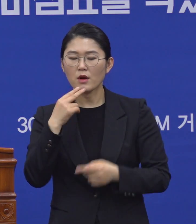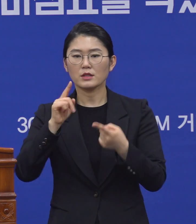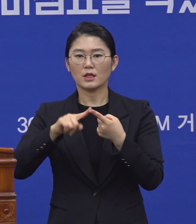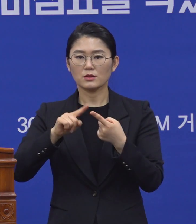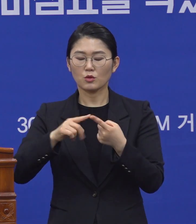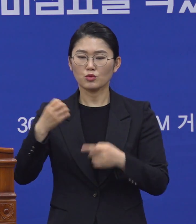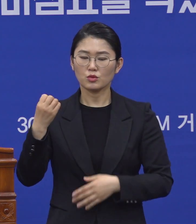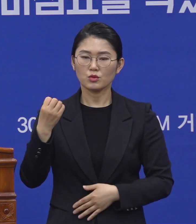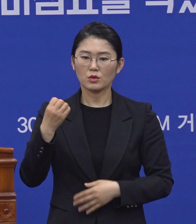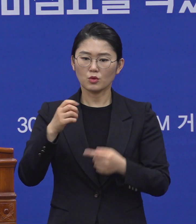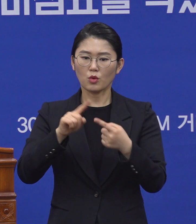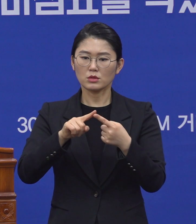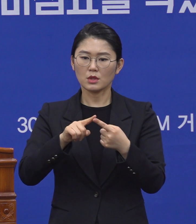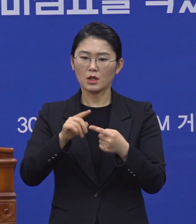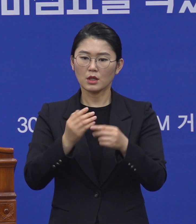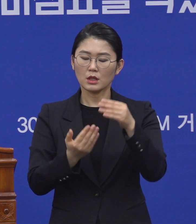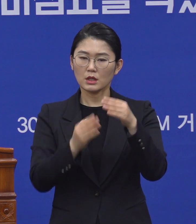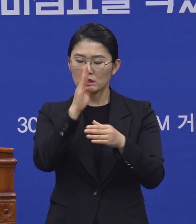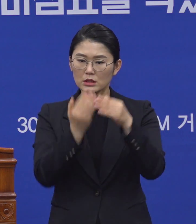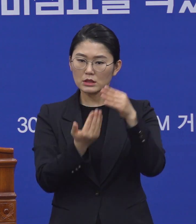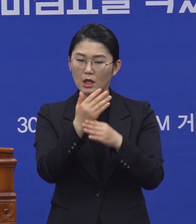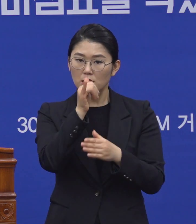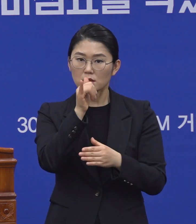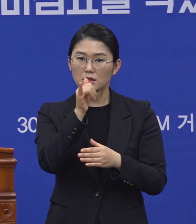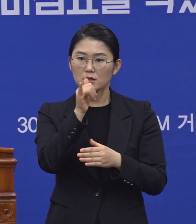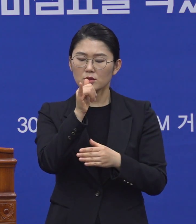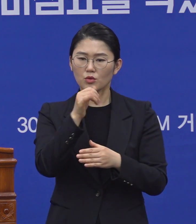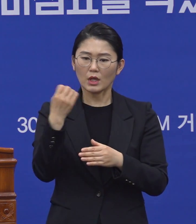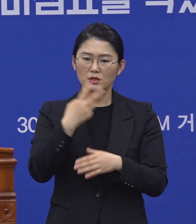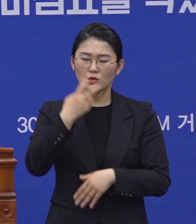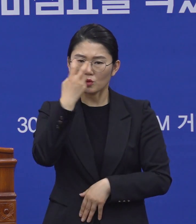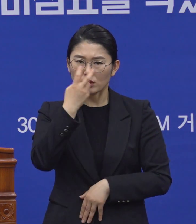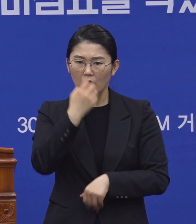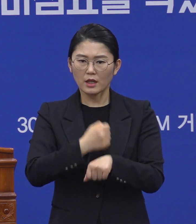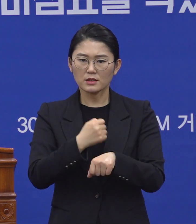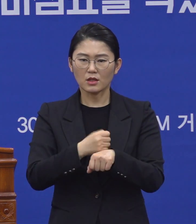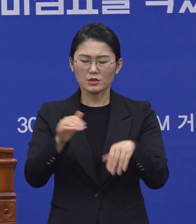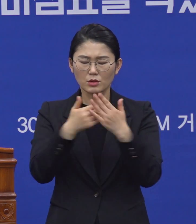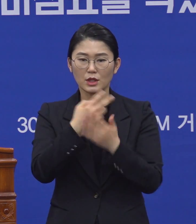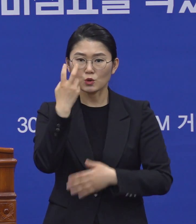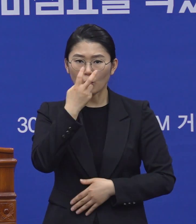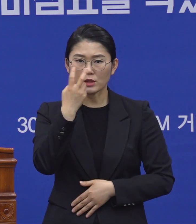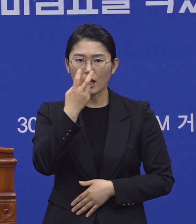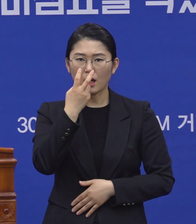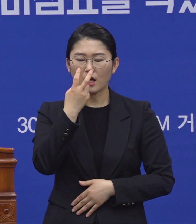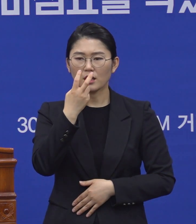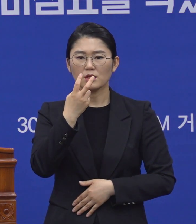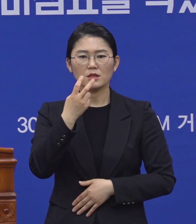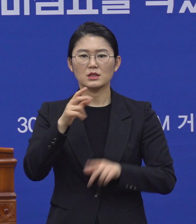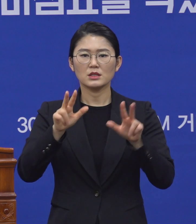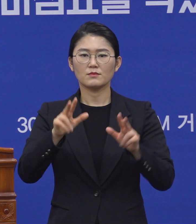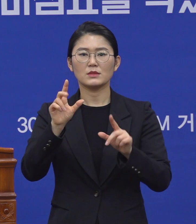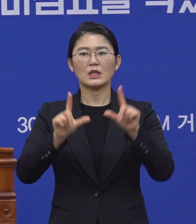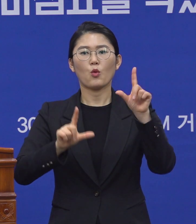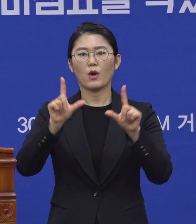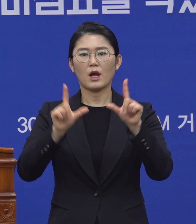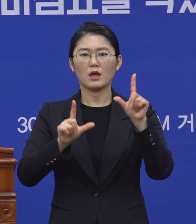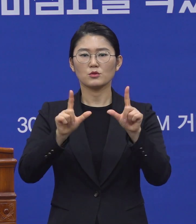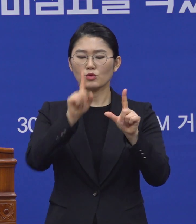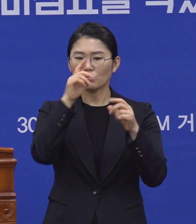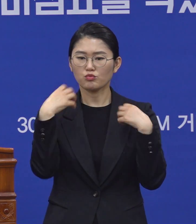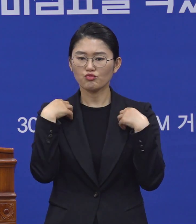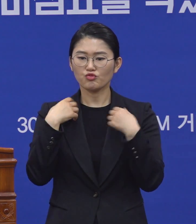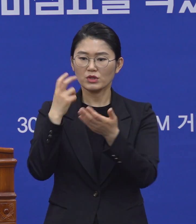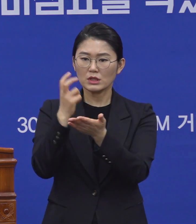또 그런 분에 한해서 지금 우리가 이분들을 다시 찾아서 전수조사할 그러기에는 지금 상황이나 정부